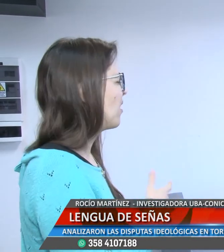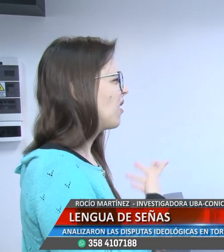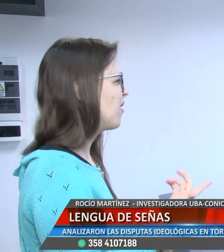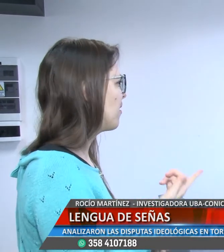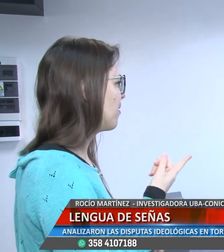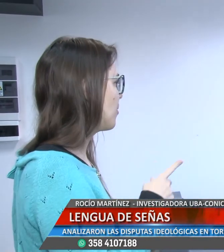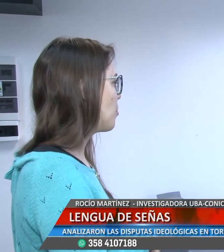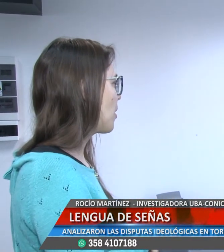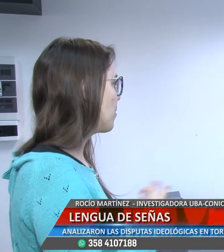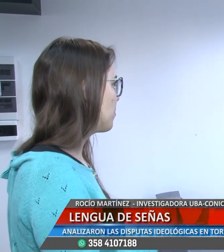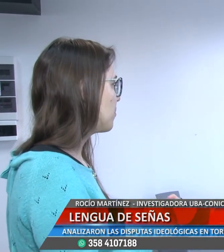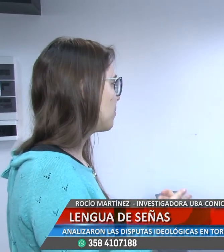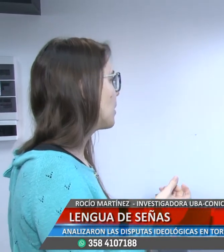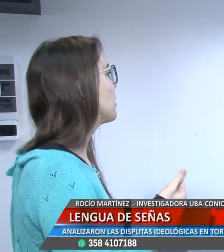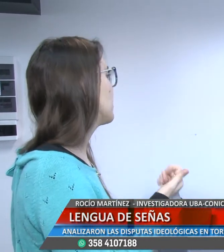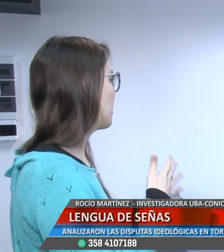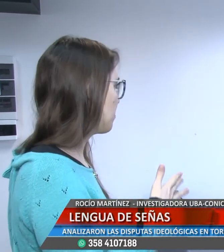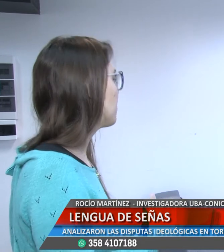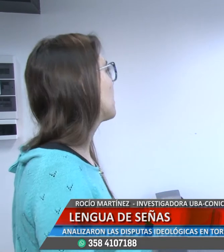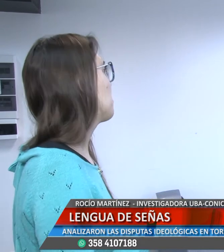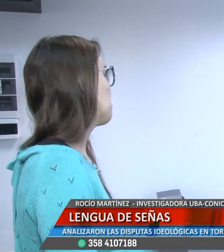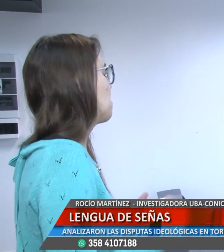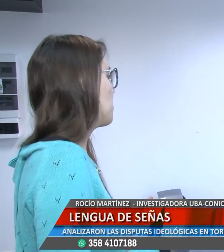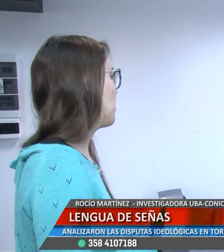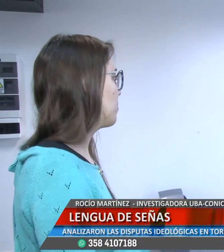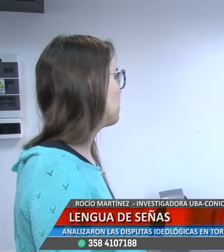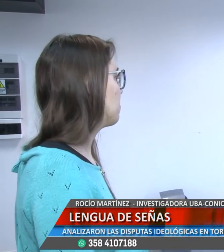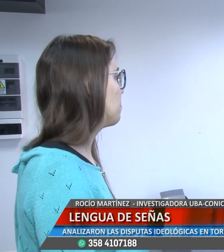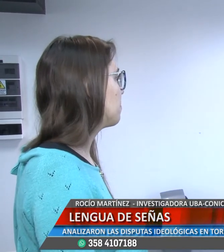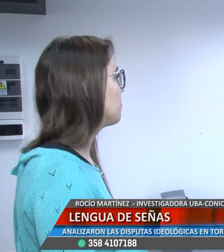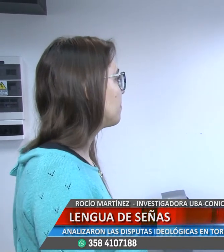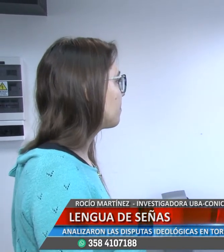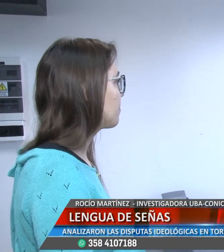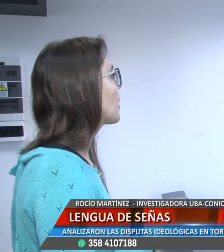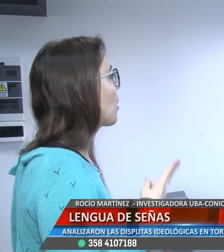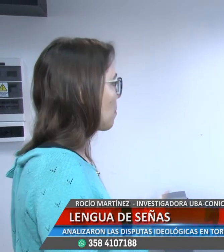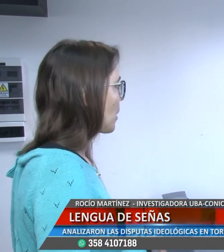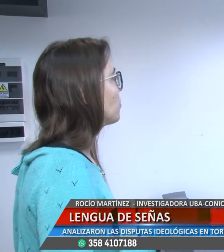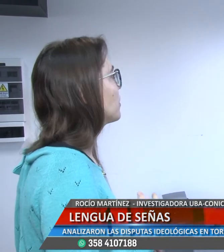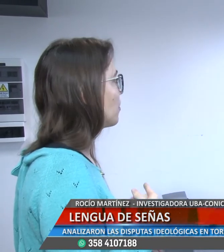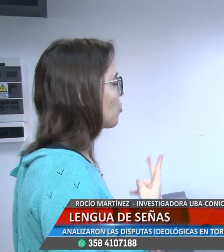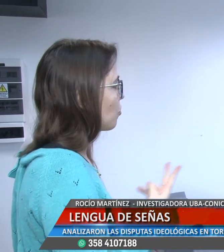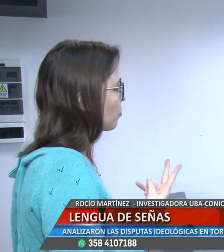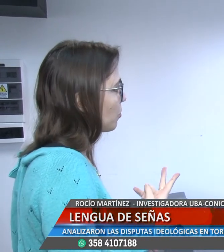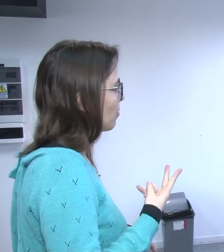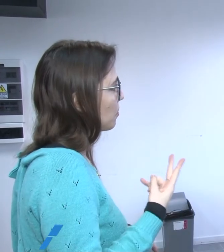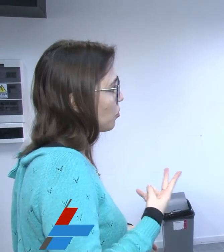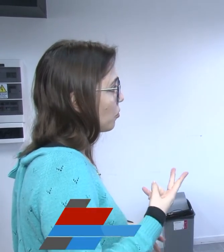con un líder de la comunidad, es Diego Morales, que es el vicepresidente de la Confederación Argentina de Sordos. Bueno,